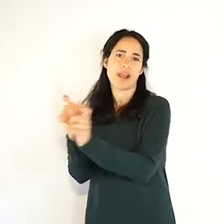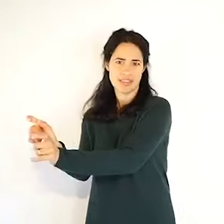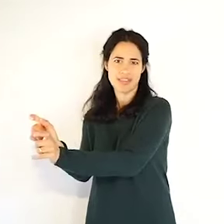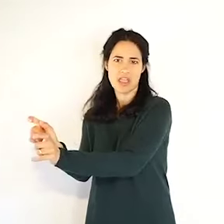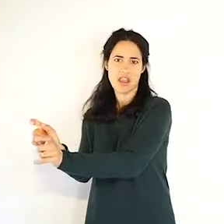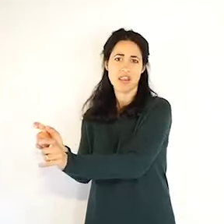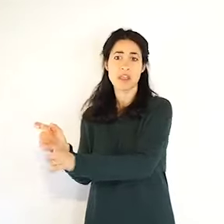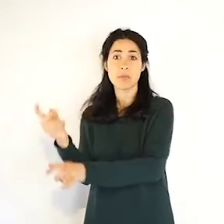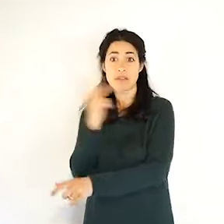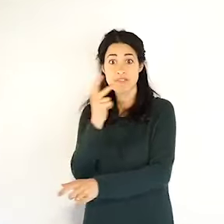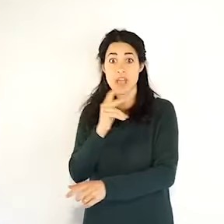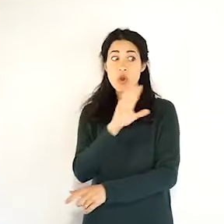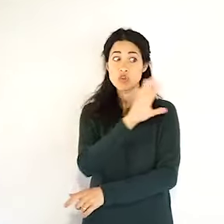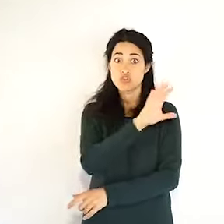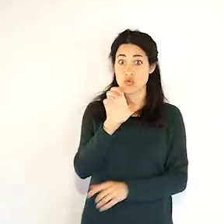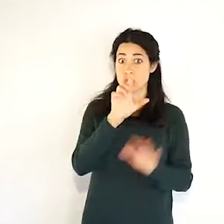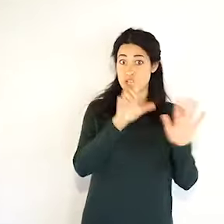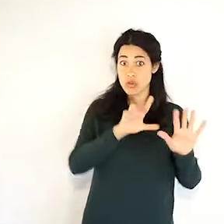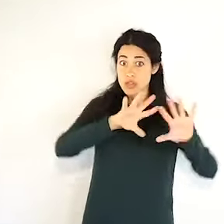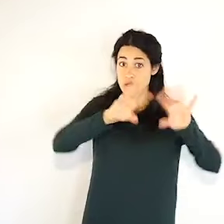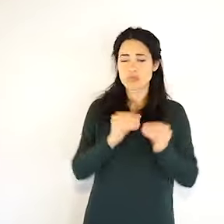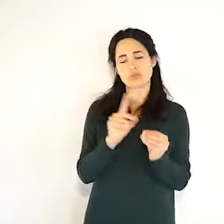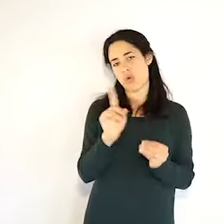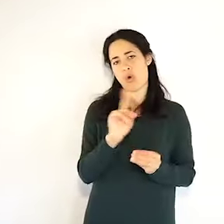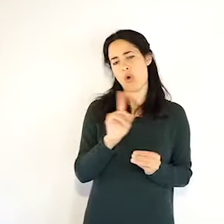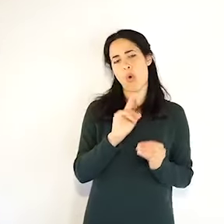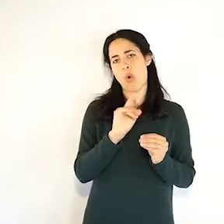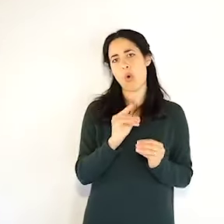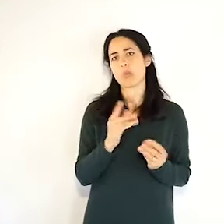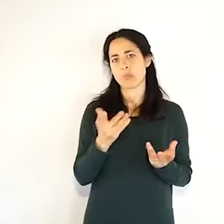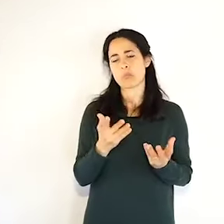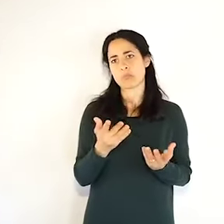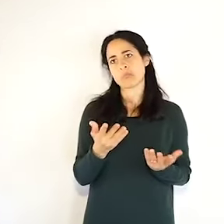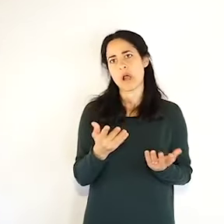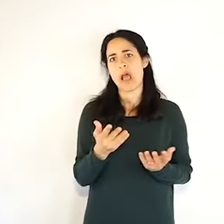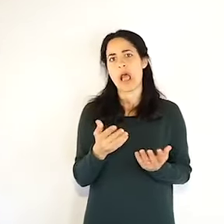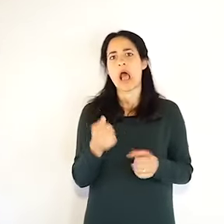complessivamente fatto, anche di questo abbiamo a tener conto,